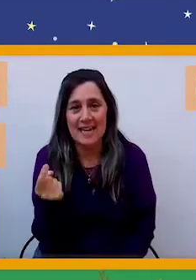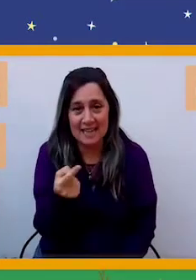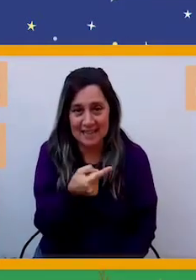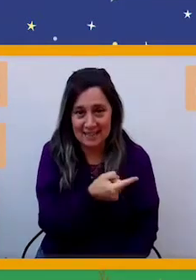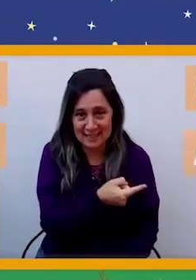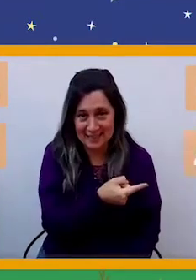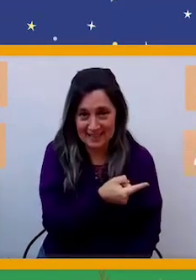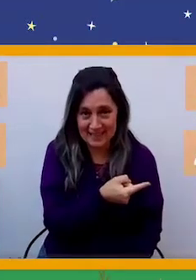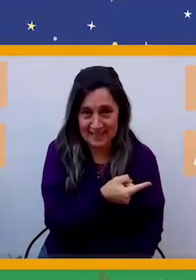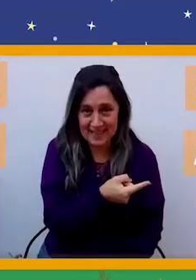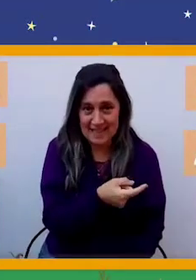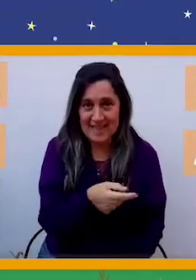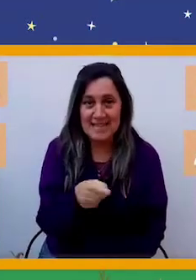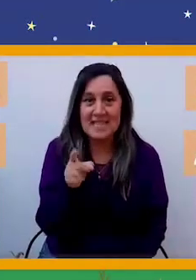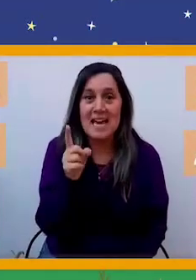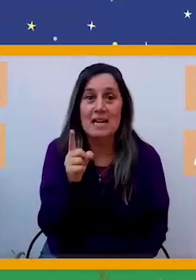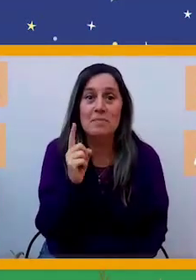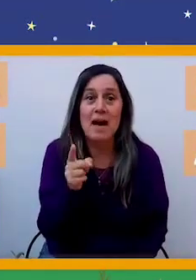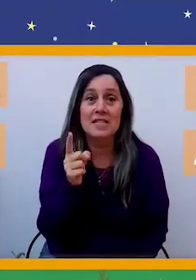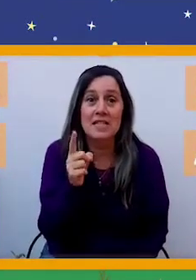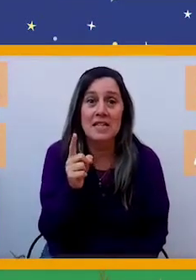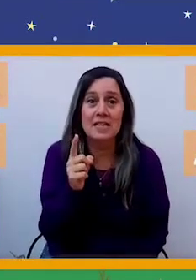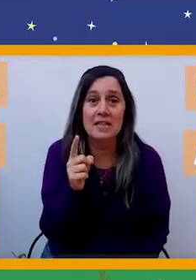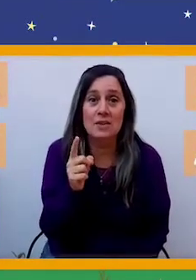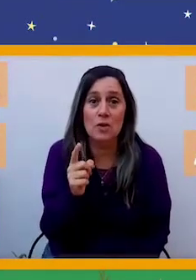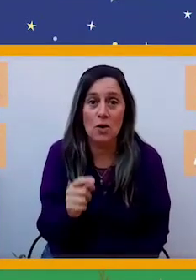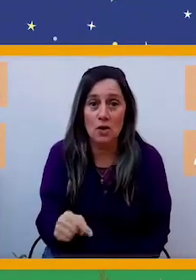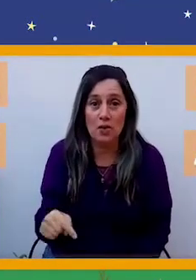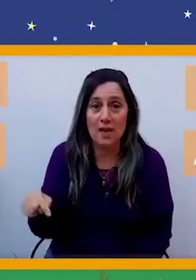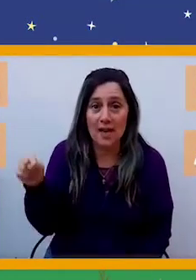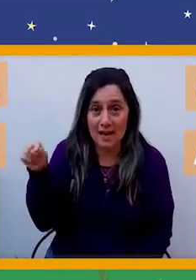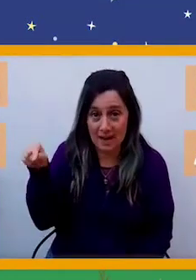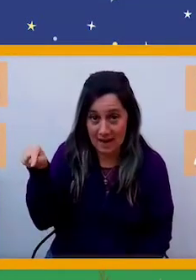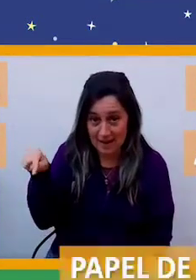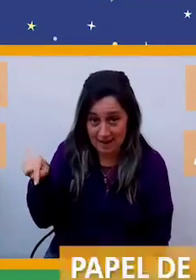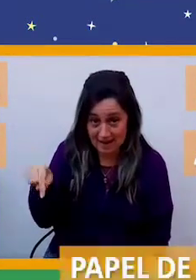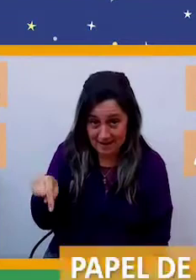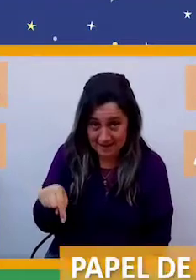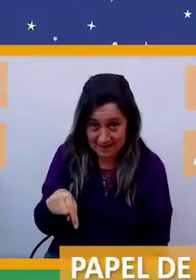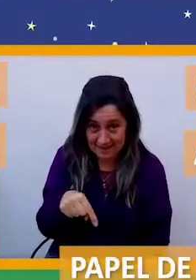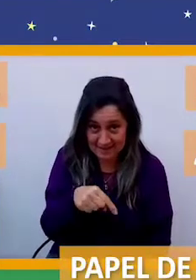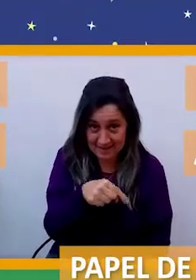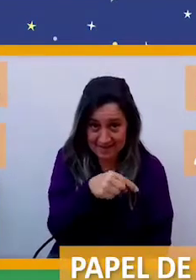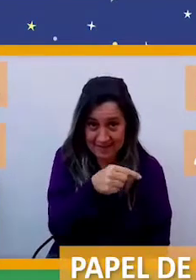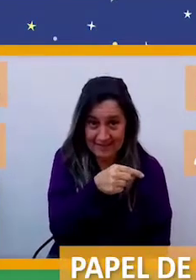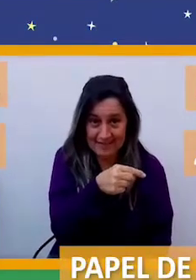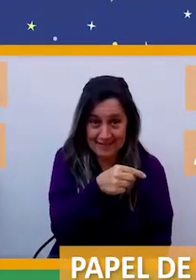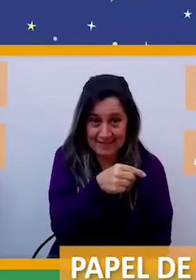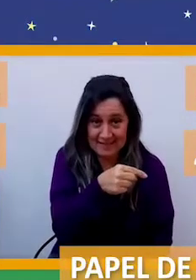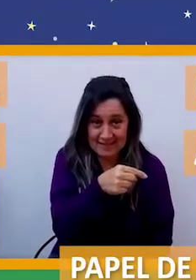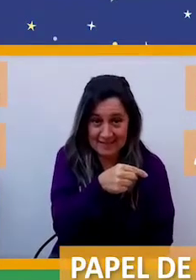hallé en él y el más chiquitito de...